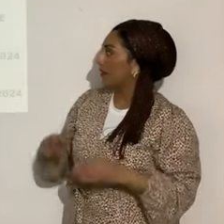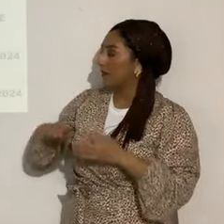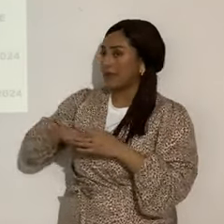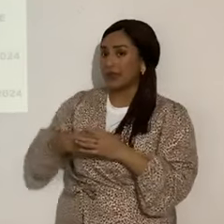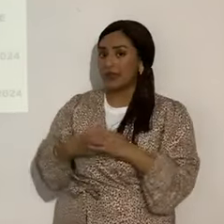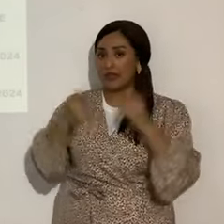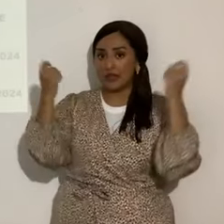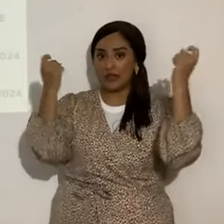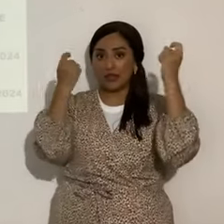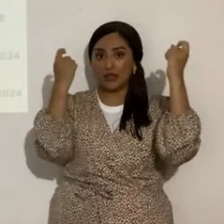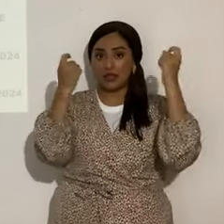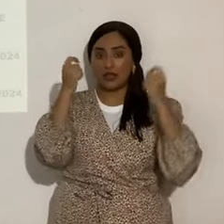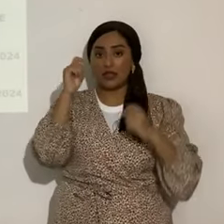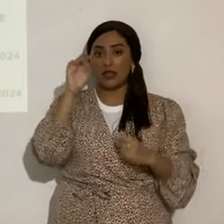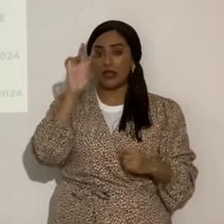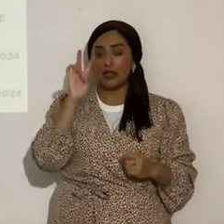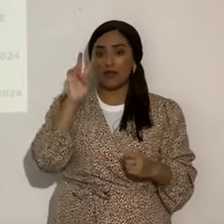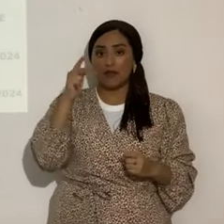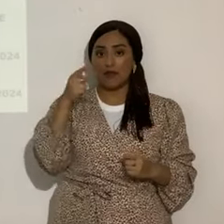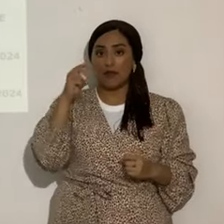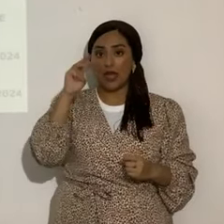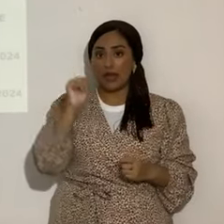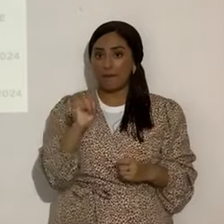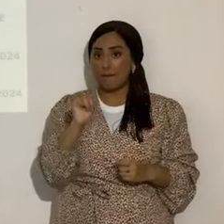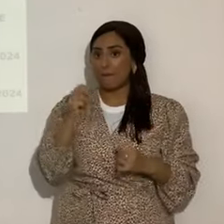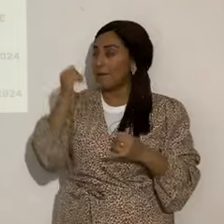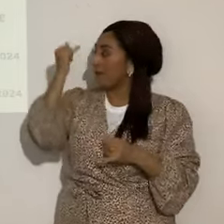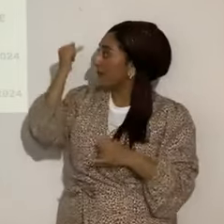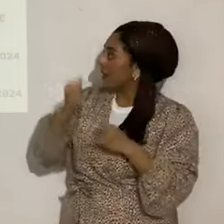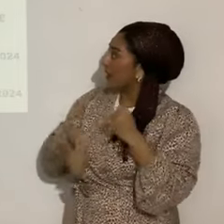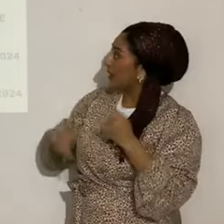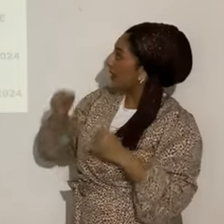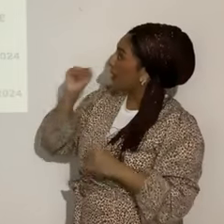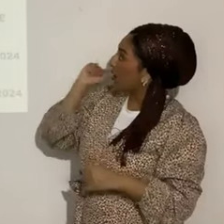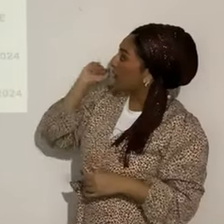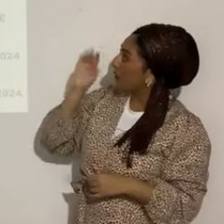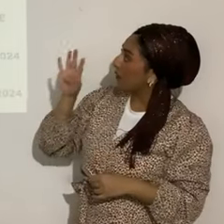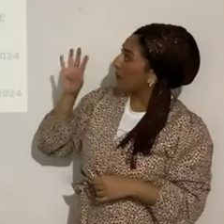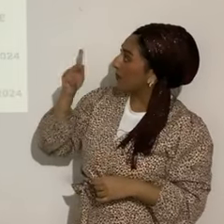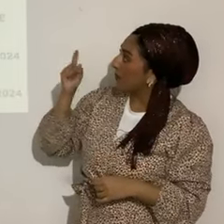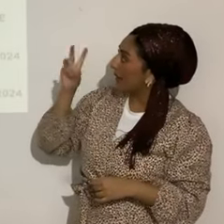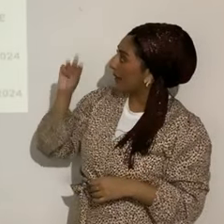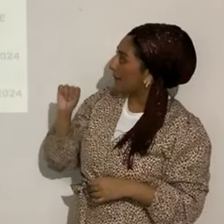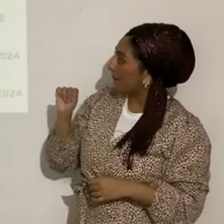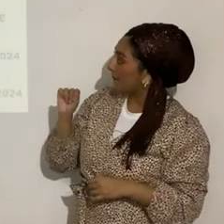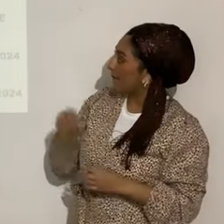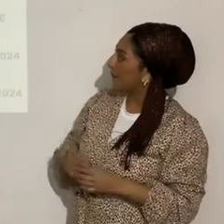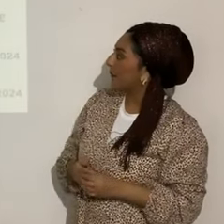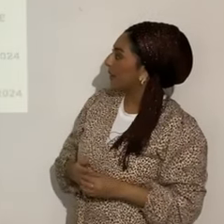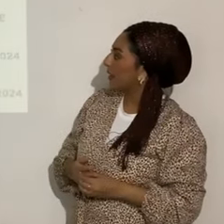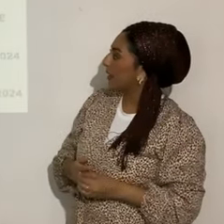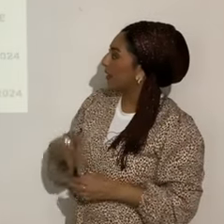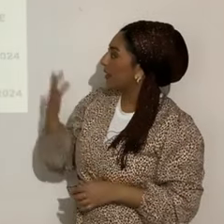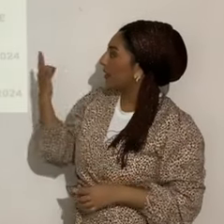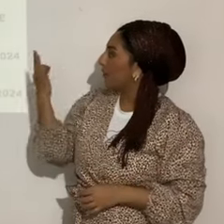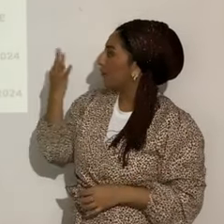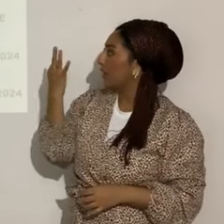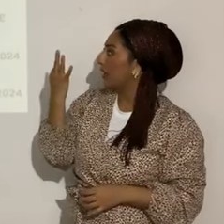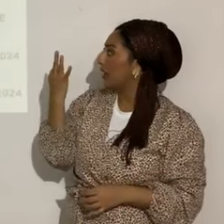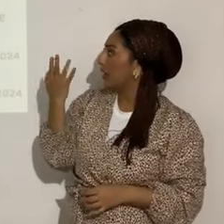van a ser a las 7 de la noche y la entrega a las 4 de la tarde, excepto el viernes 13. El viernes 13 va a